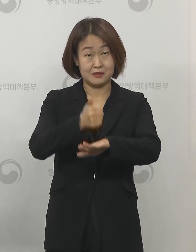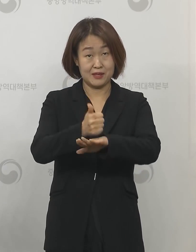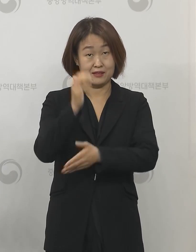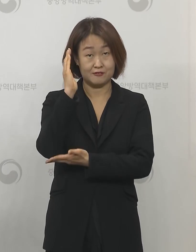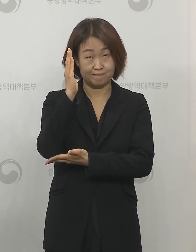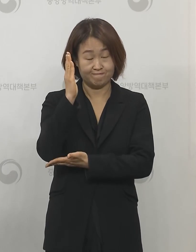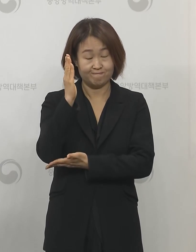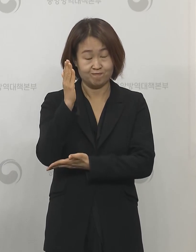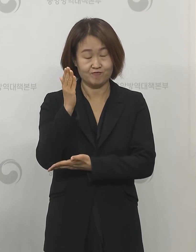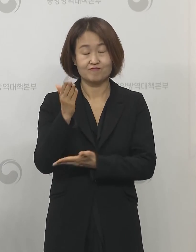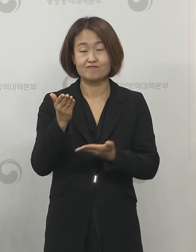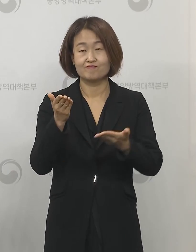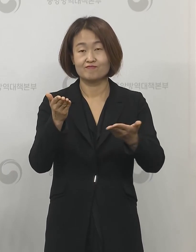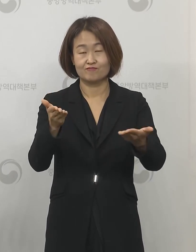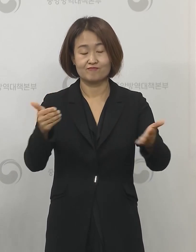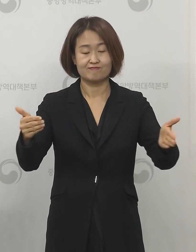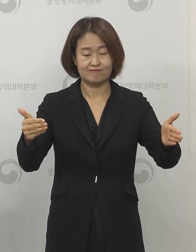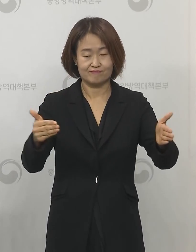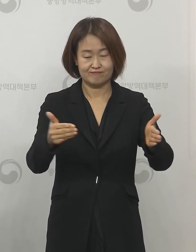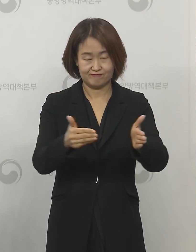정례 브리핑 마치도록 하겠습니다